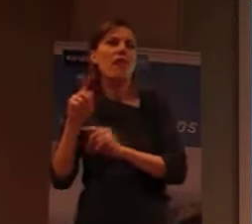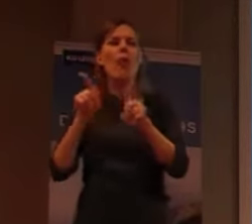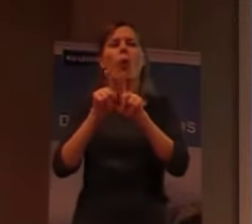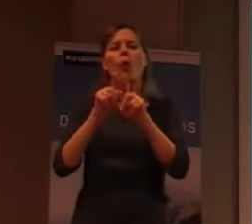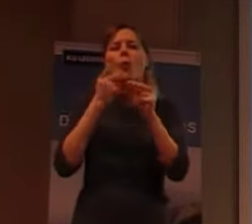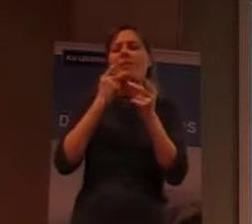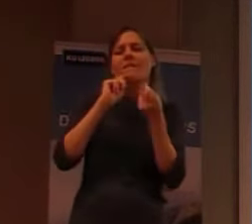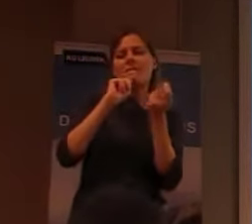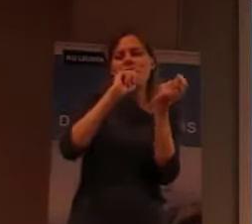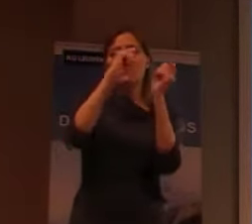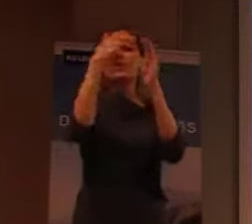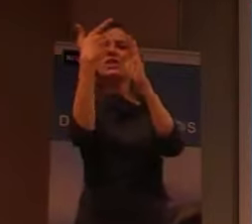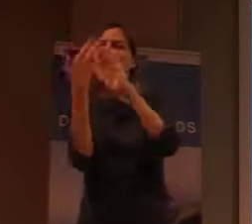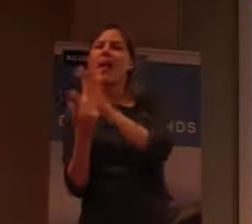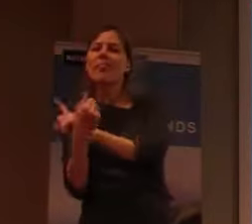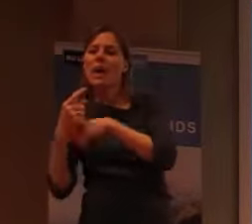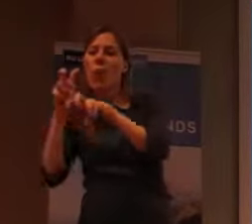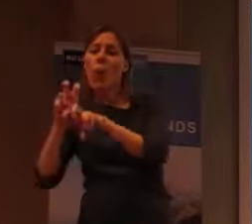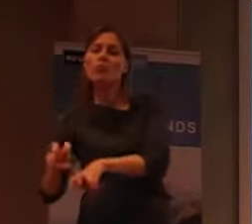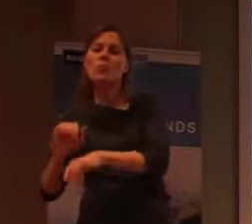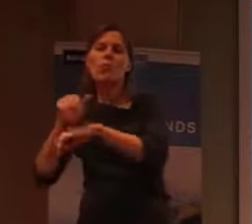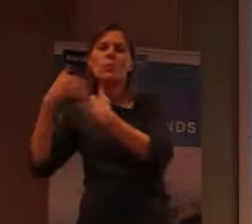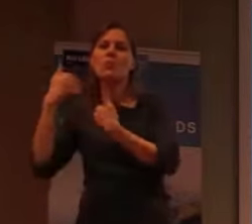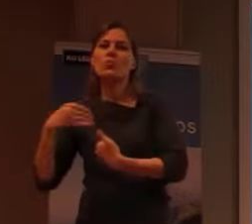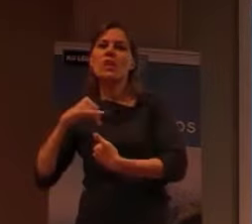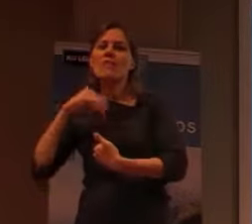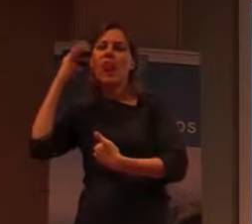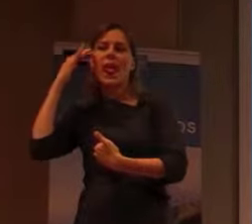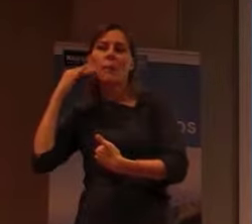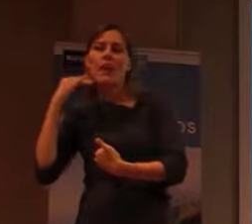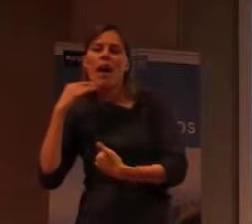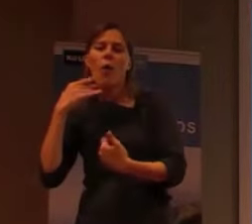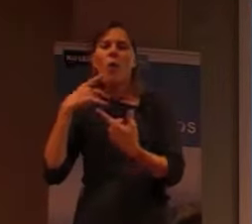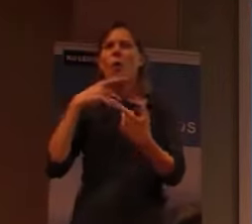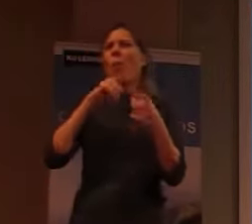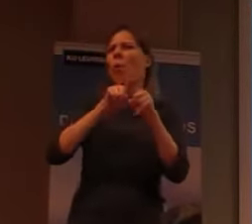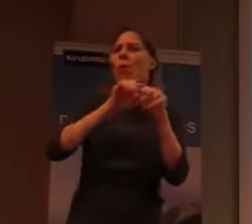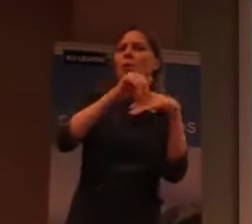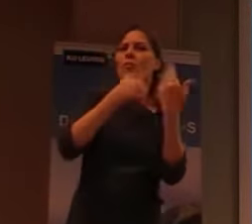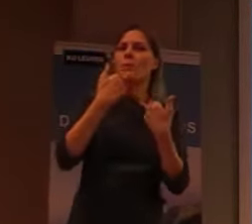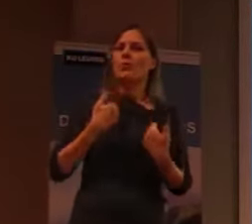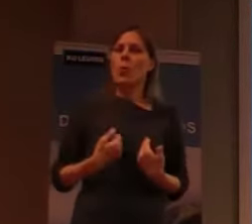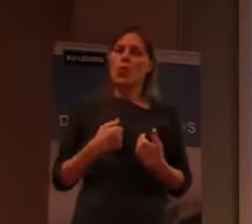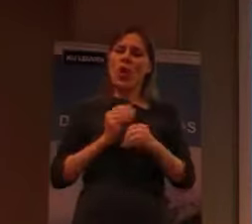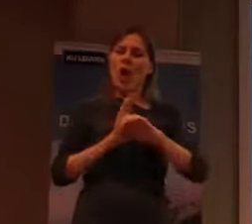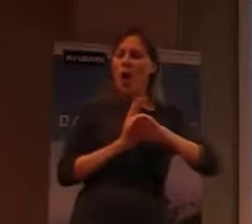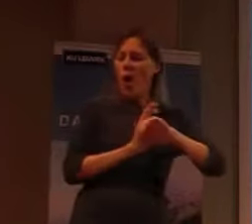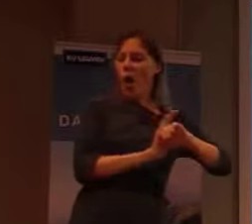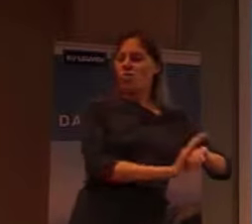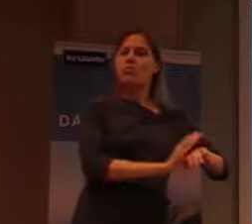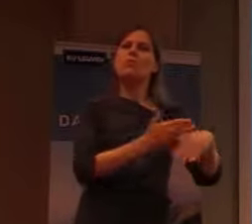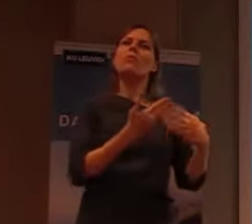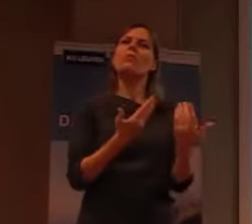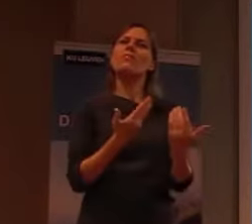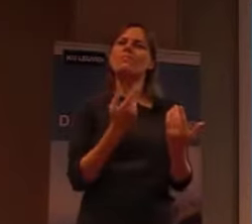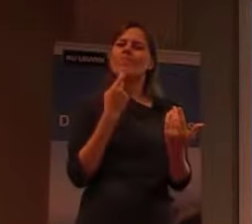over mensen met lepra, over mensen die uitgesloten worden op vandaag. En dus ik probeerde ook